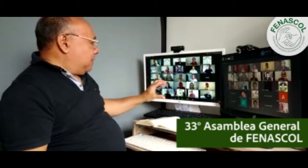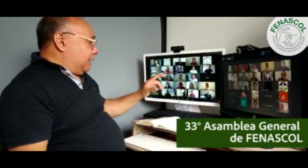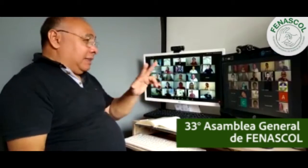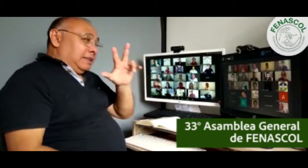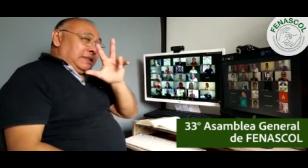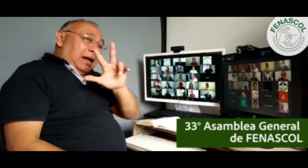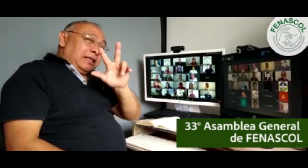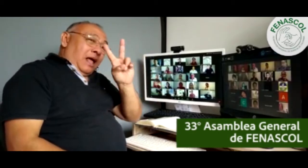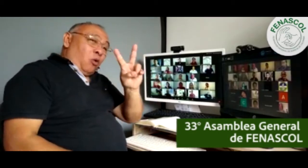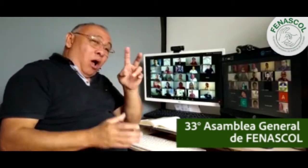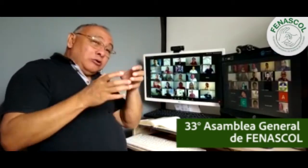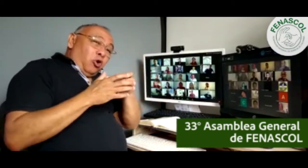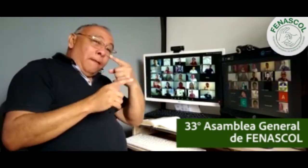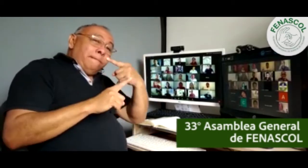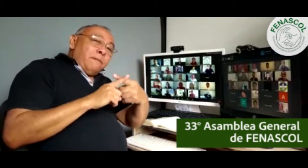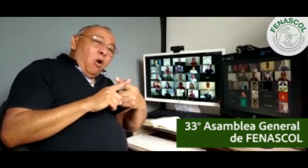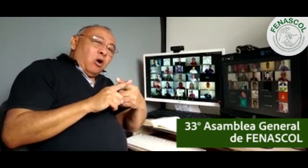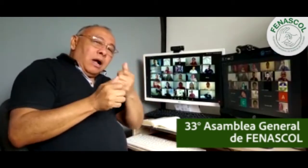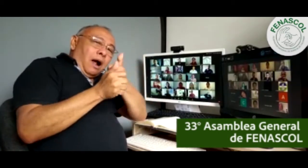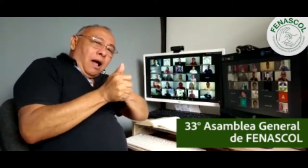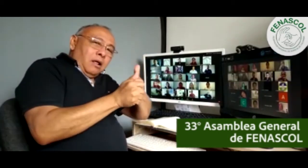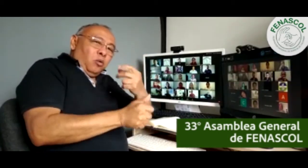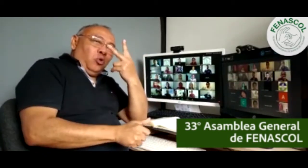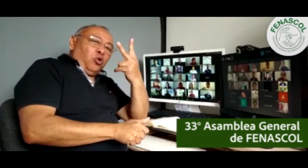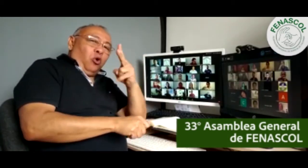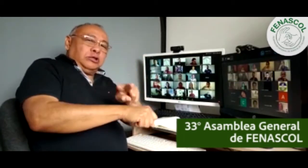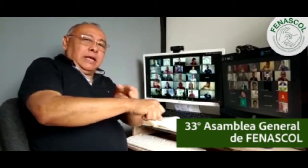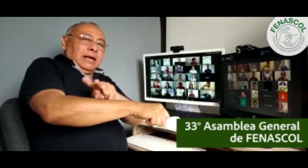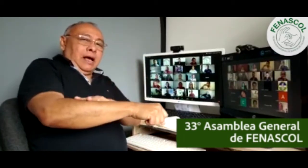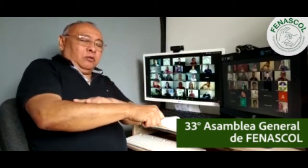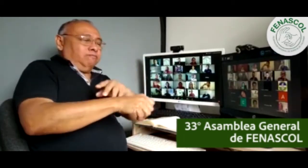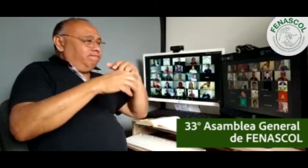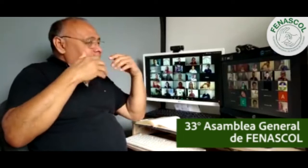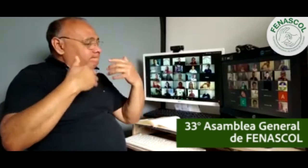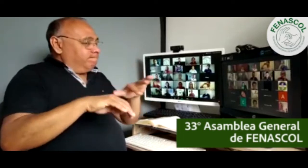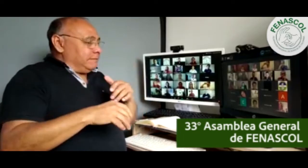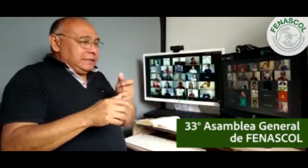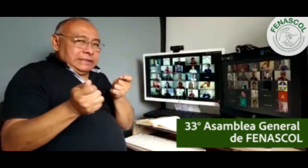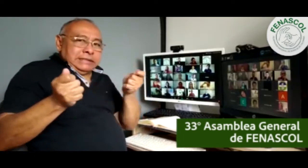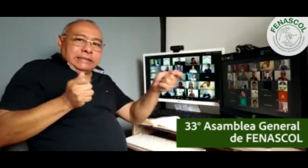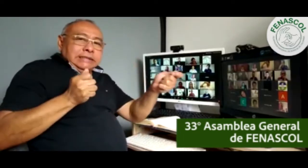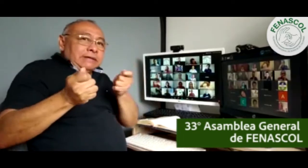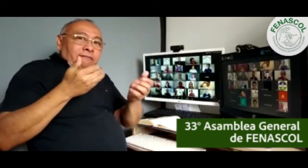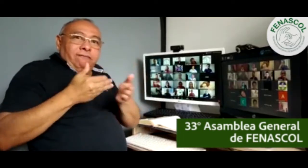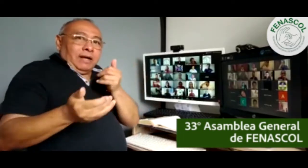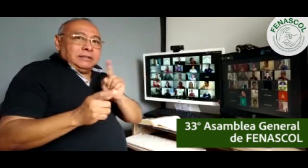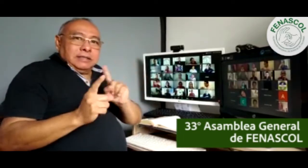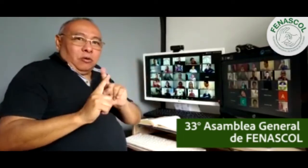asociaciones de sordos, cada una de ellas con dos delegados participantes. No ha sido